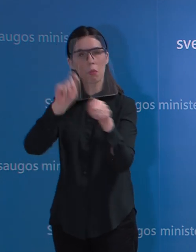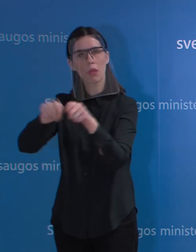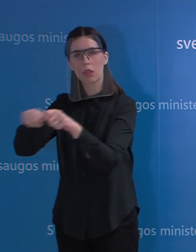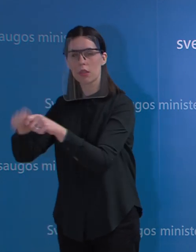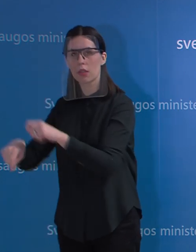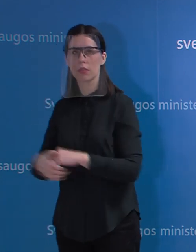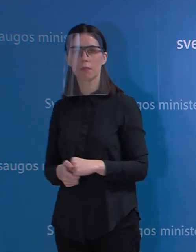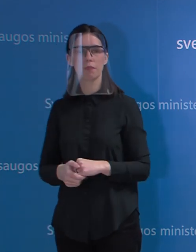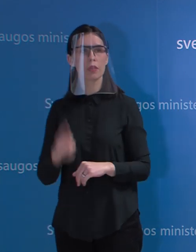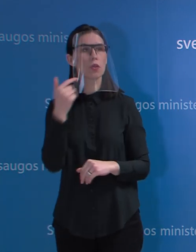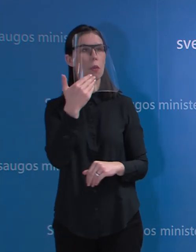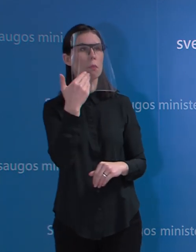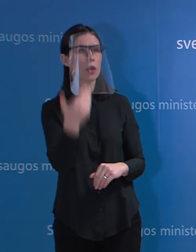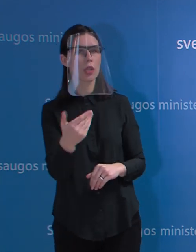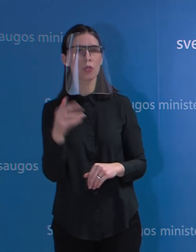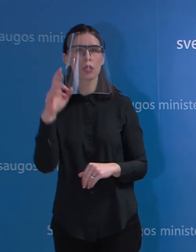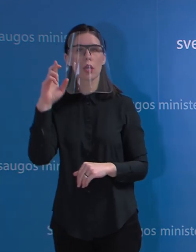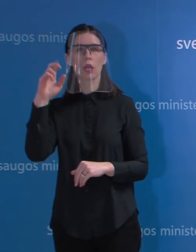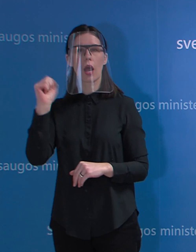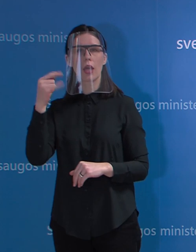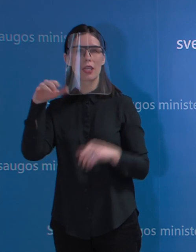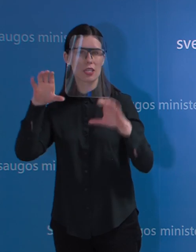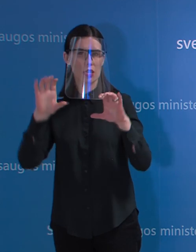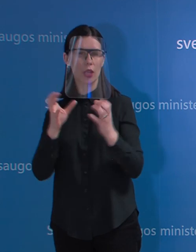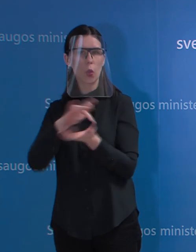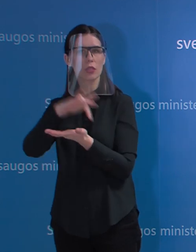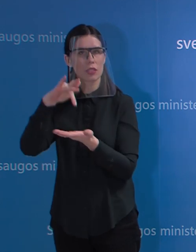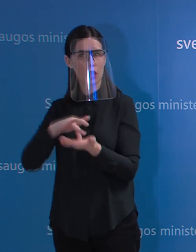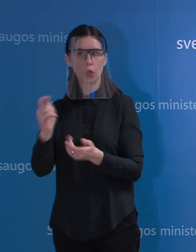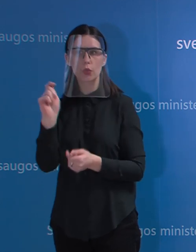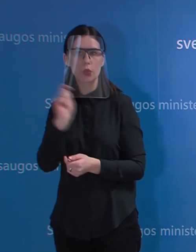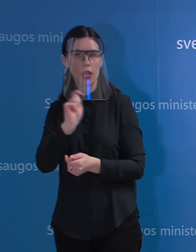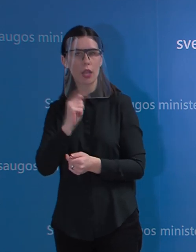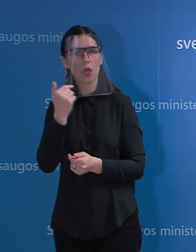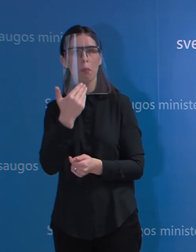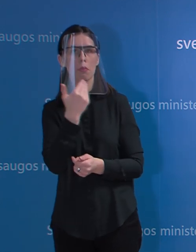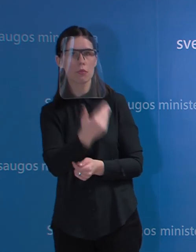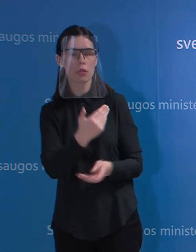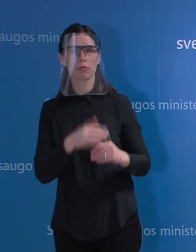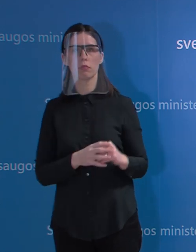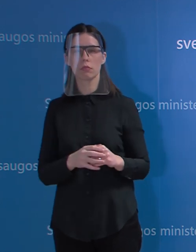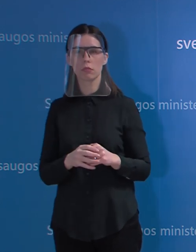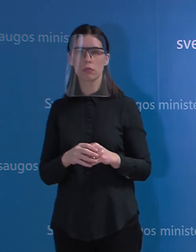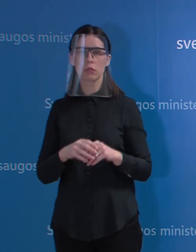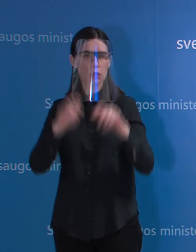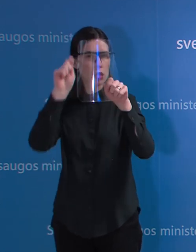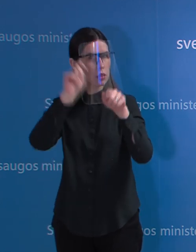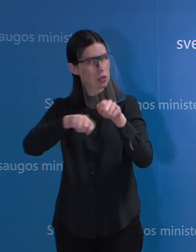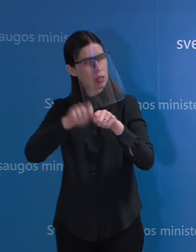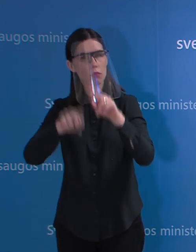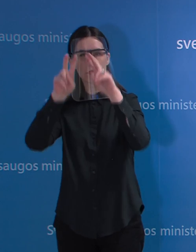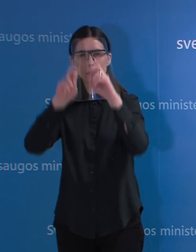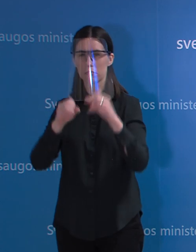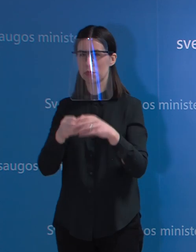Radio centros točių grupės naujienų redaktorė Evelina Želvytė klausė. Tyrimų apimtis didėja, gal